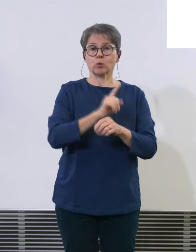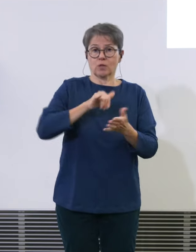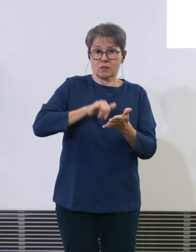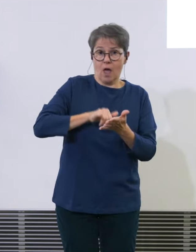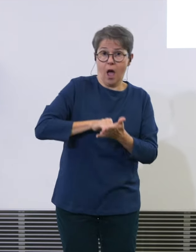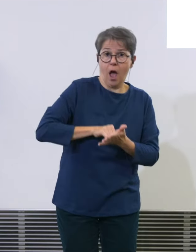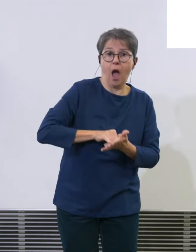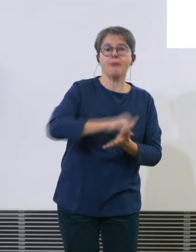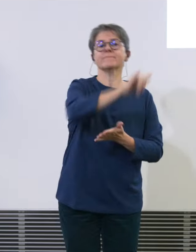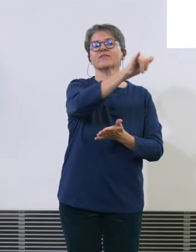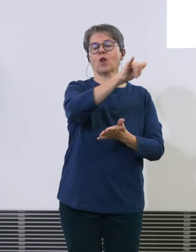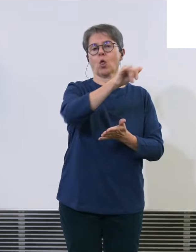und